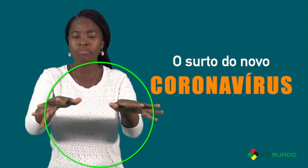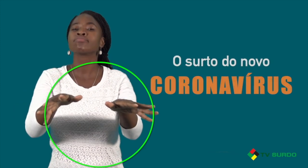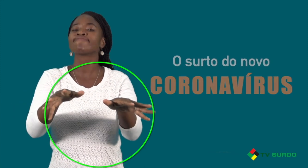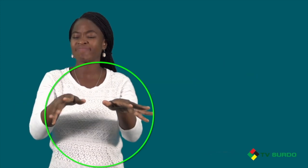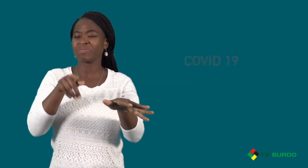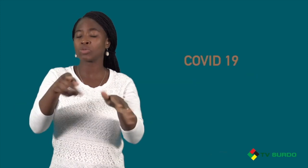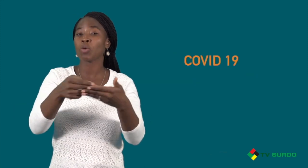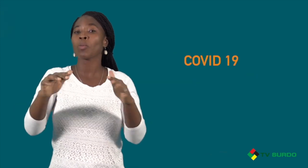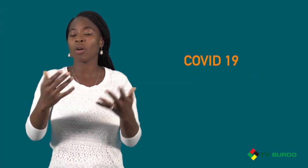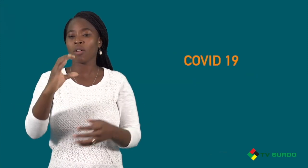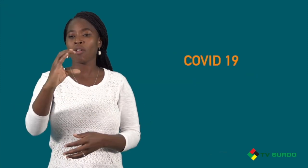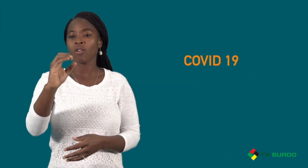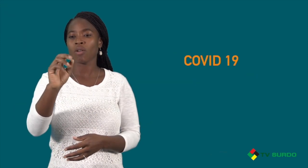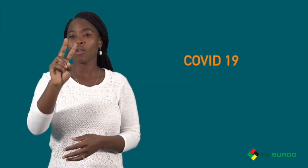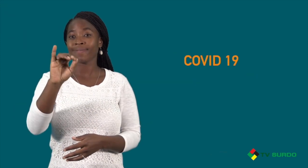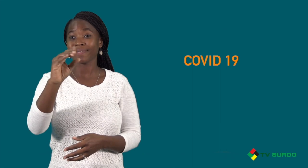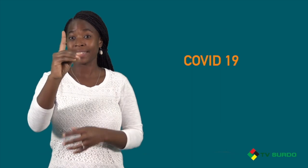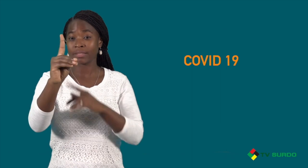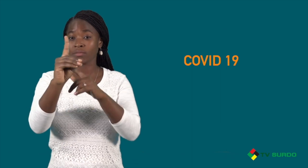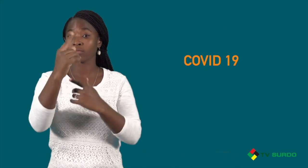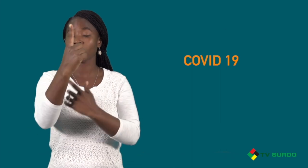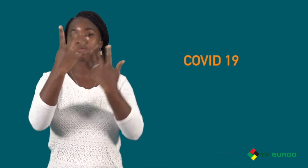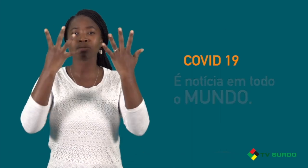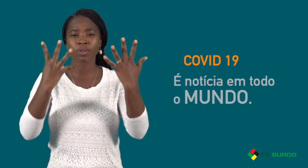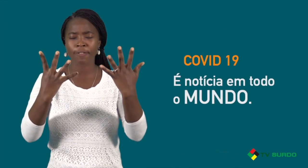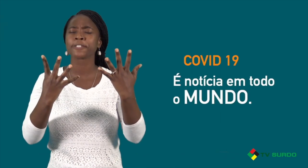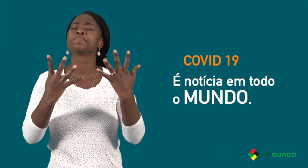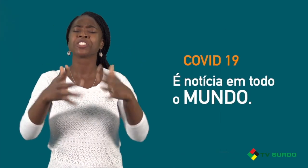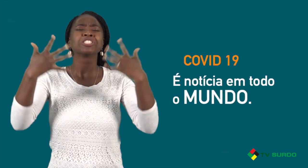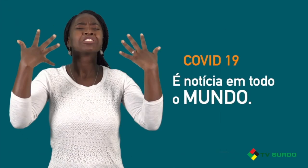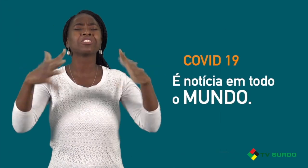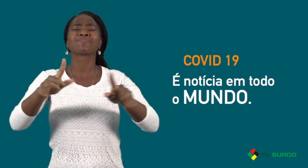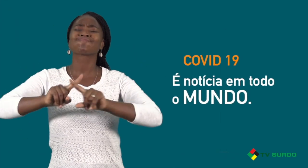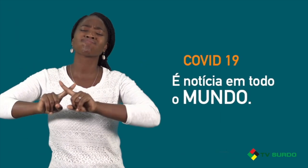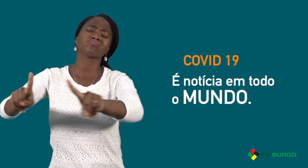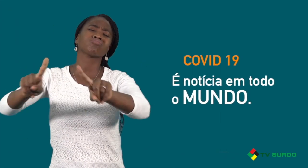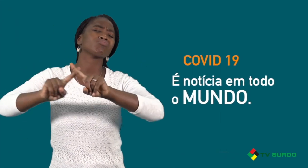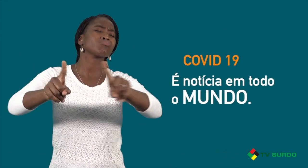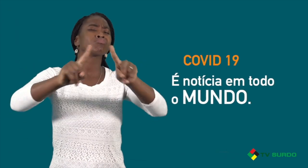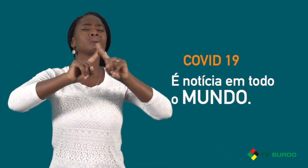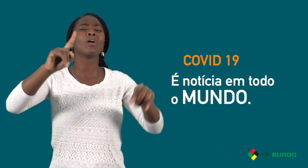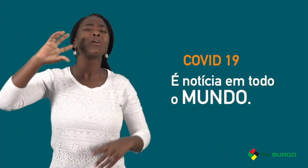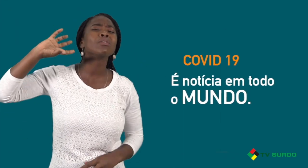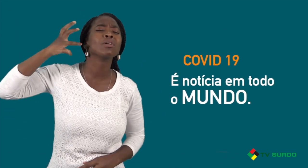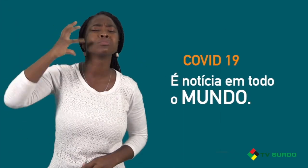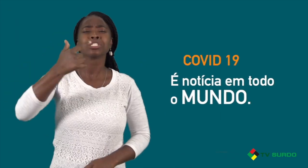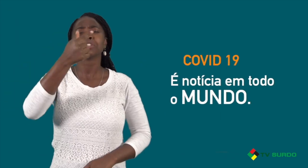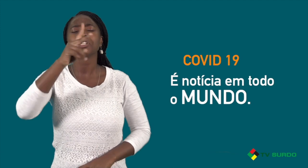nome COVID-19. Já recebemos várias informações na rádio,